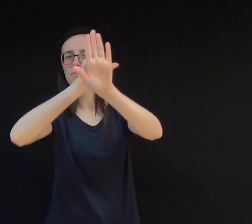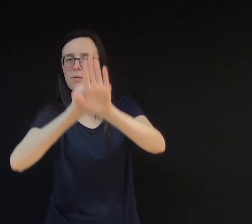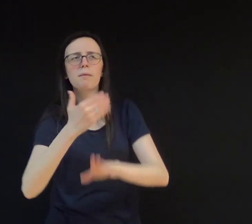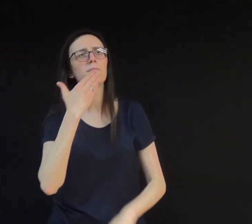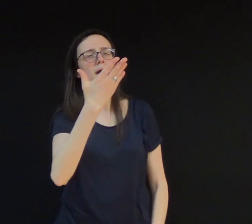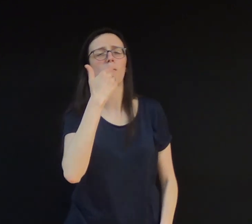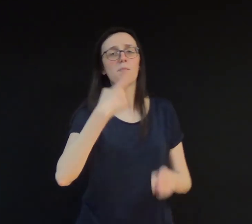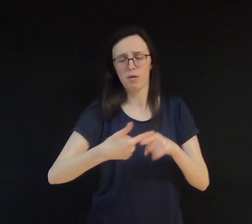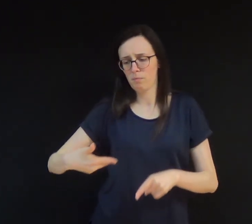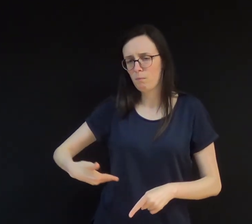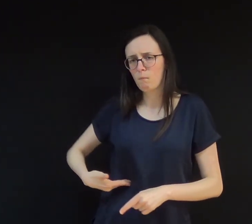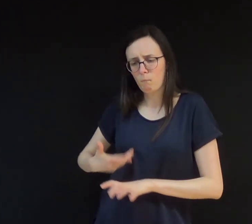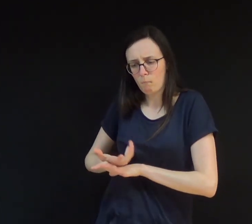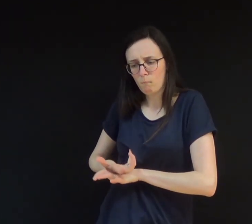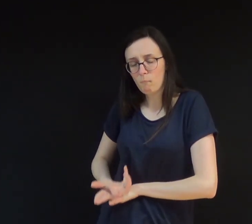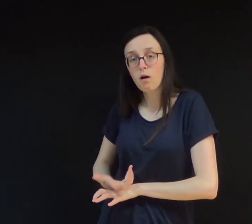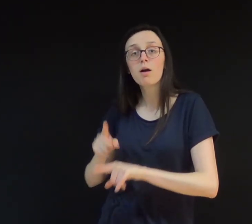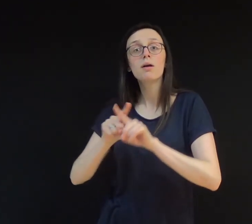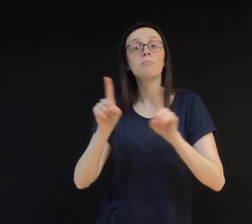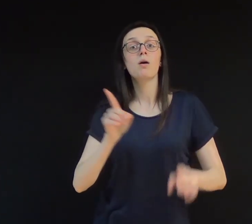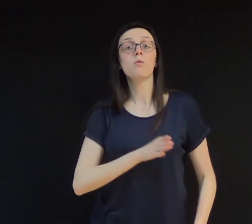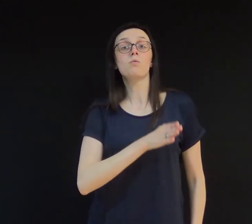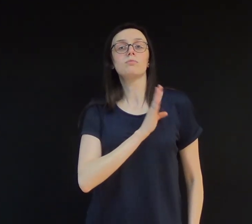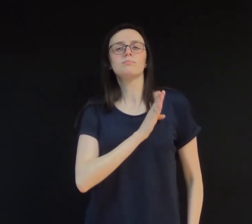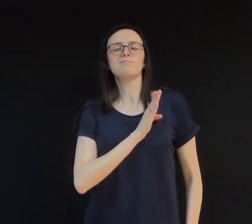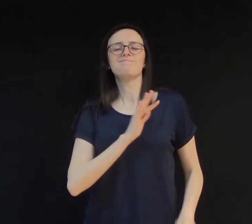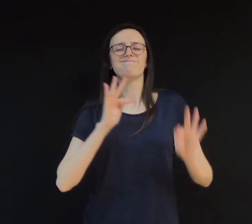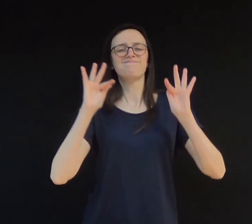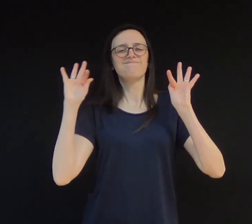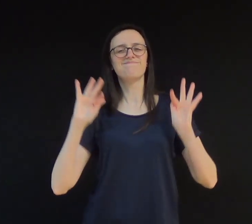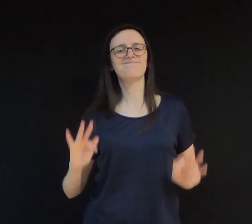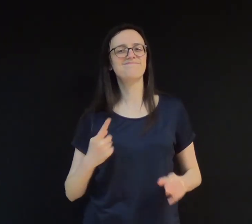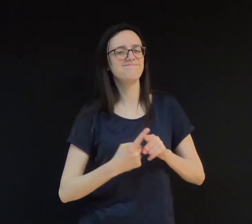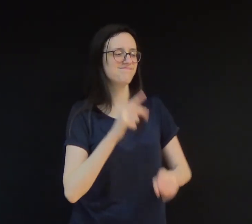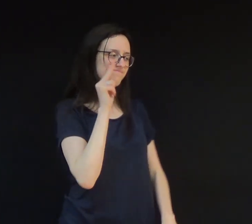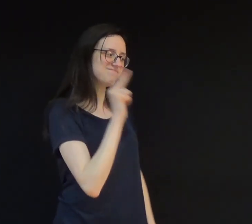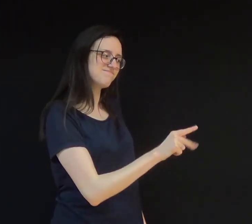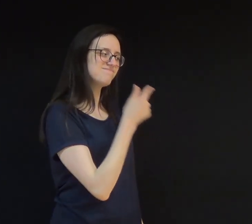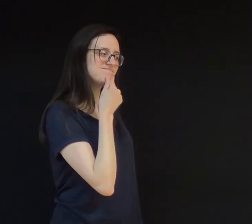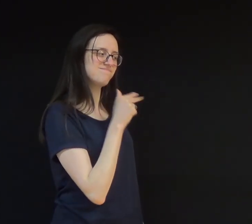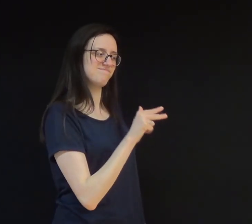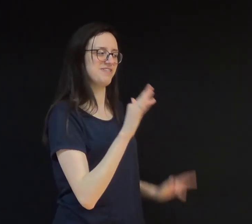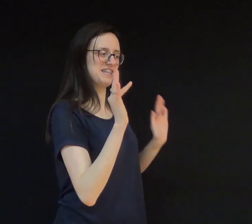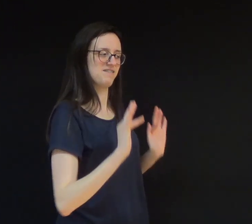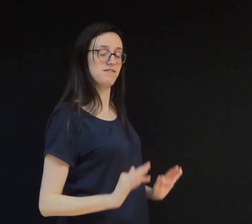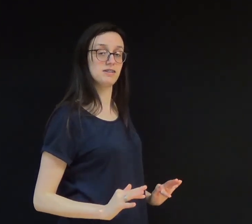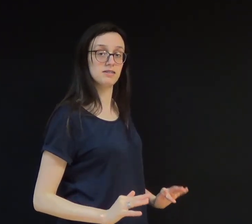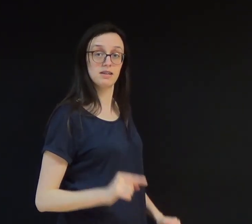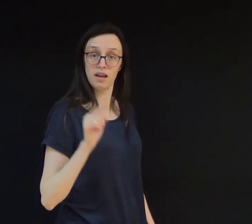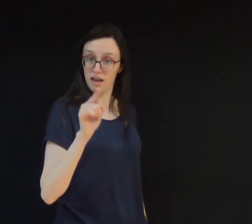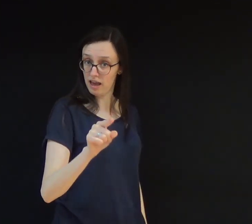cheio de alegria por ver seu irmãozinho feliz. Quantas vezes nosso egoísmo nos fez nos achar injustiçados?